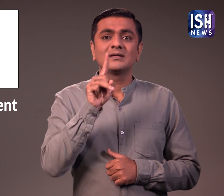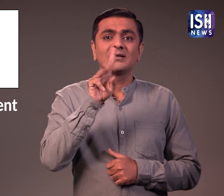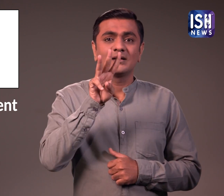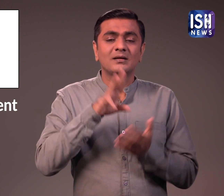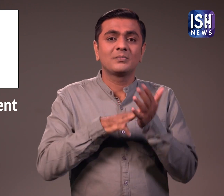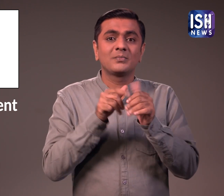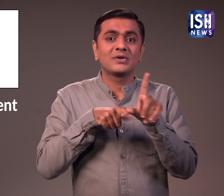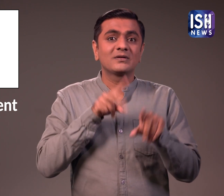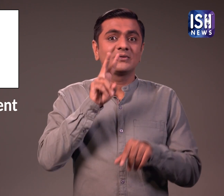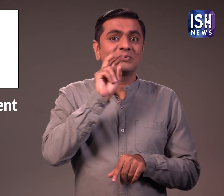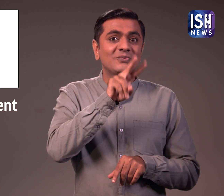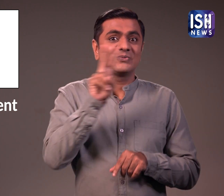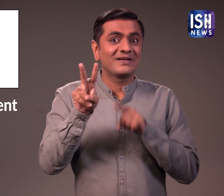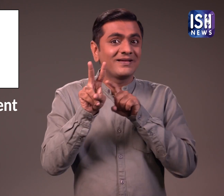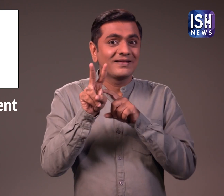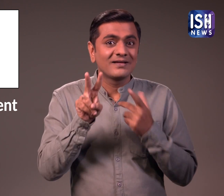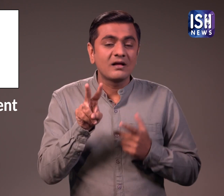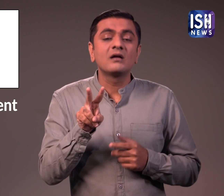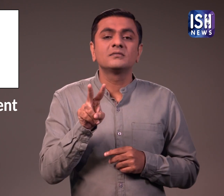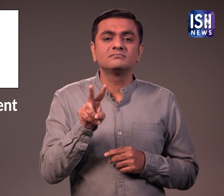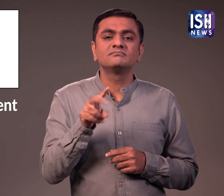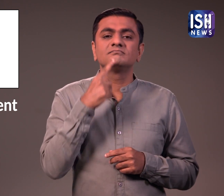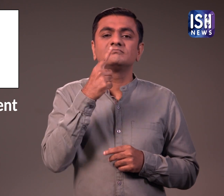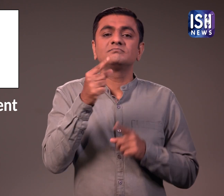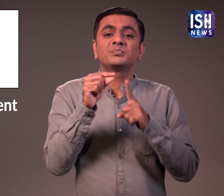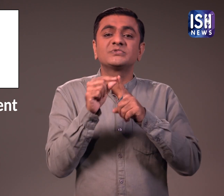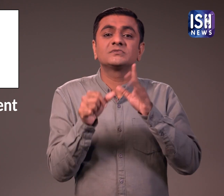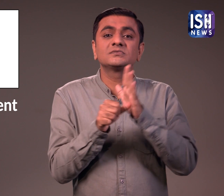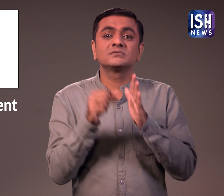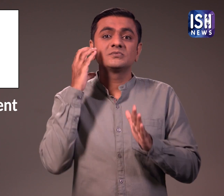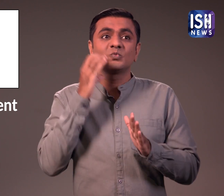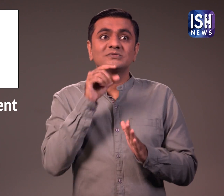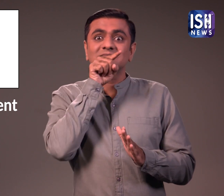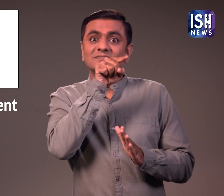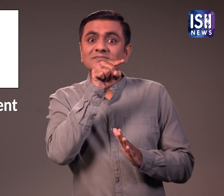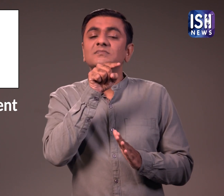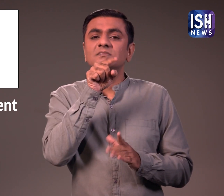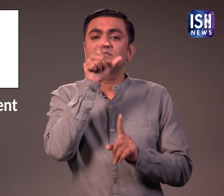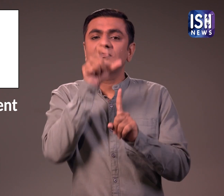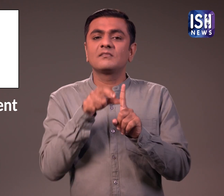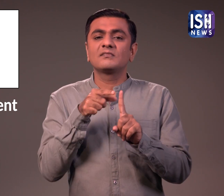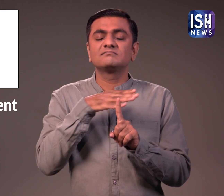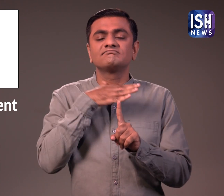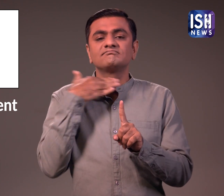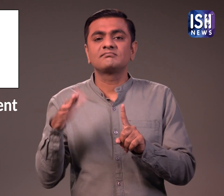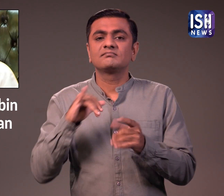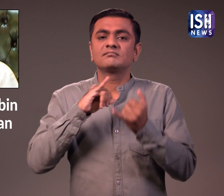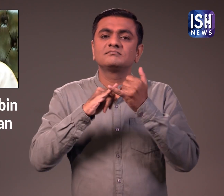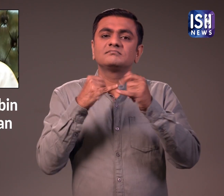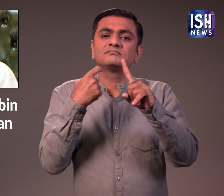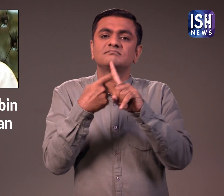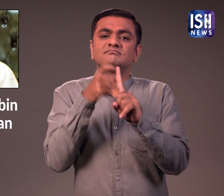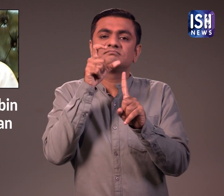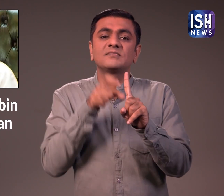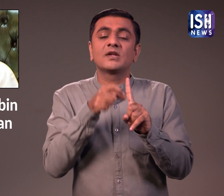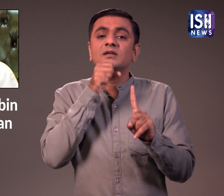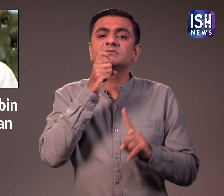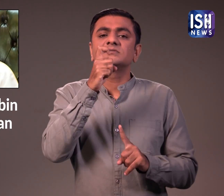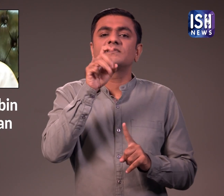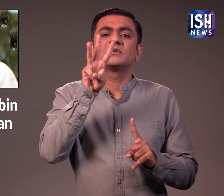UAE के राष्ट्रपती शेक खलिफा बिन जायद अल नहयान का 13 मैं को 73 वर्ष की आयू